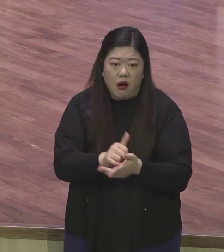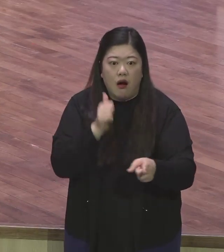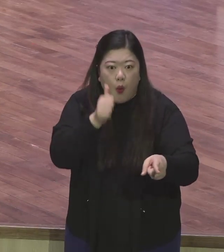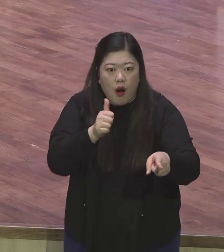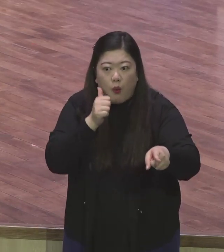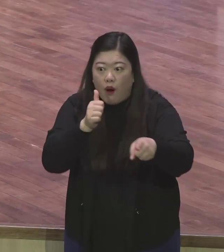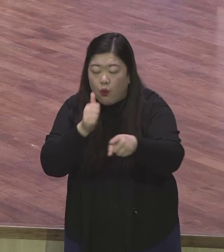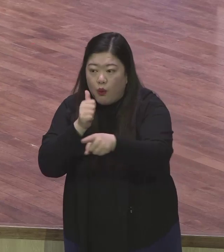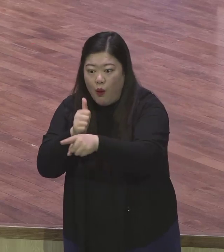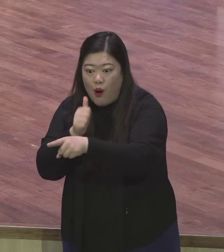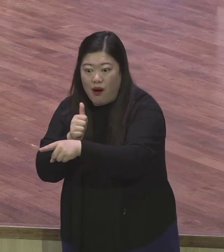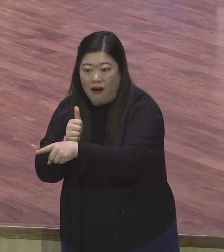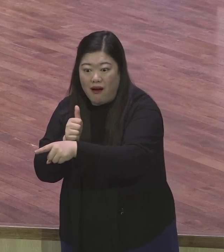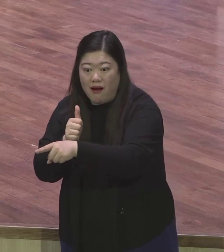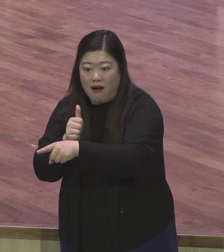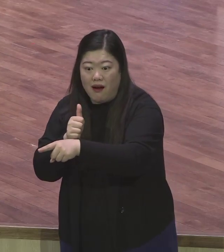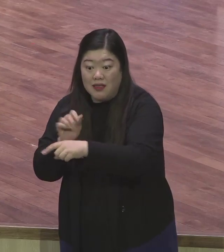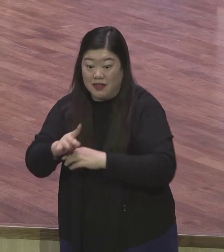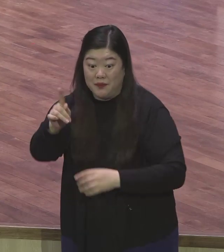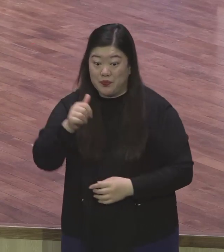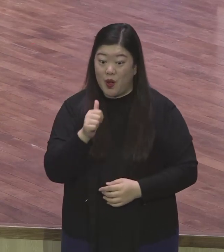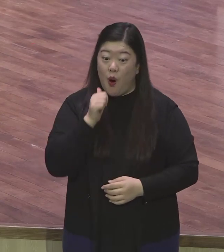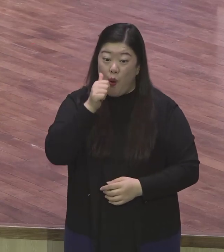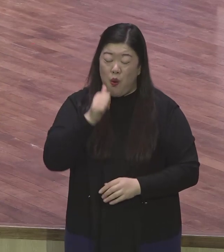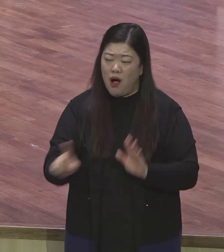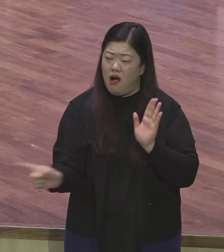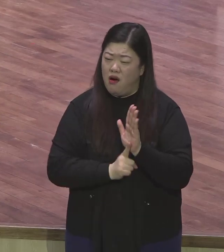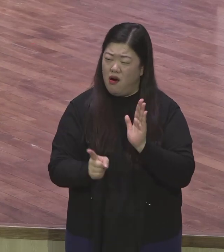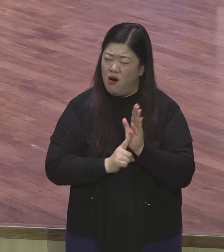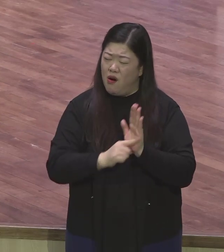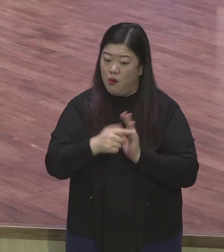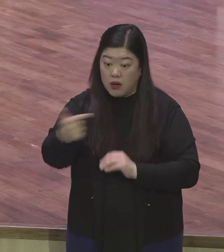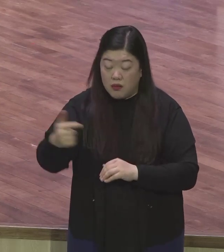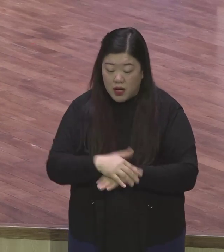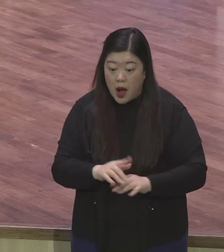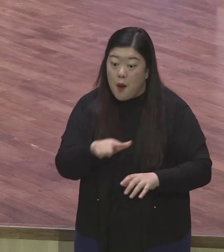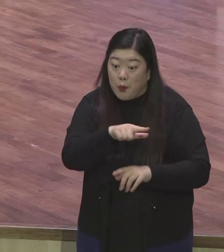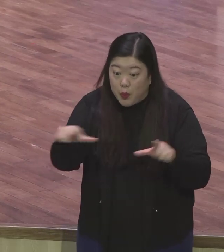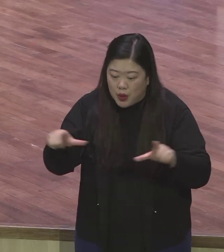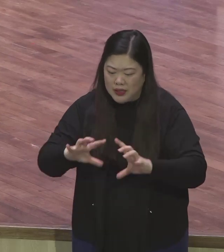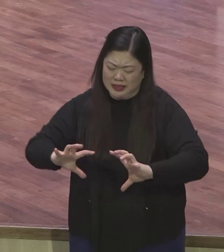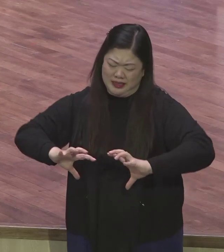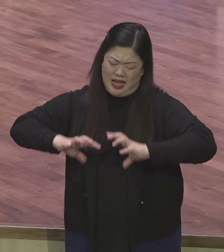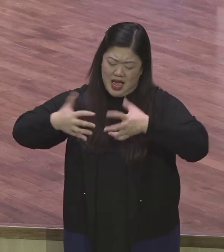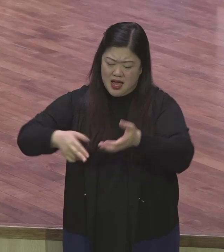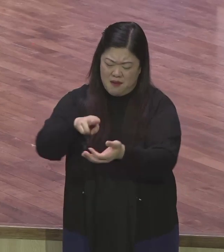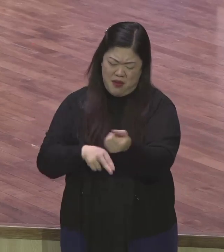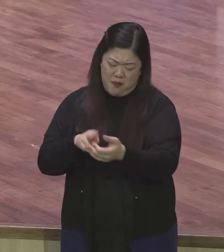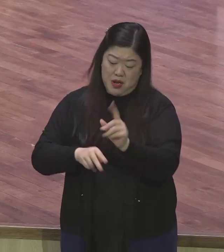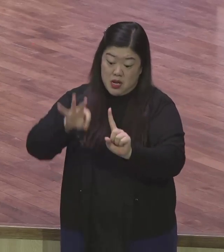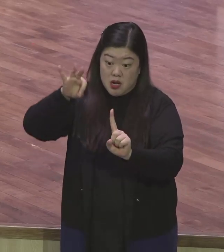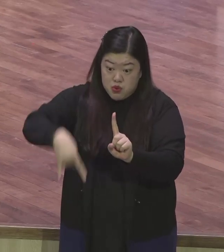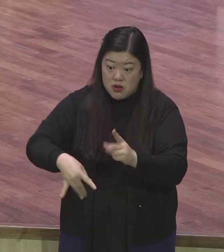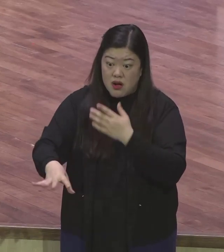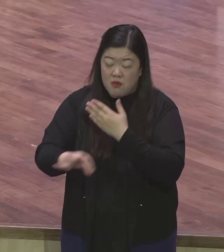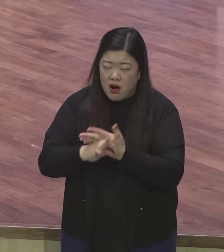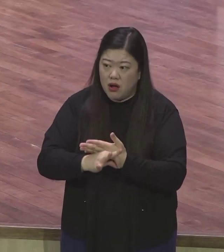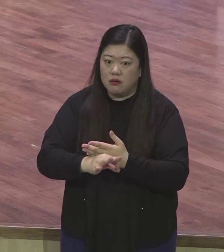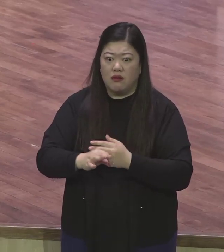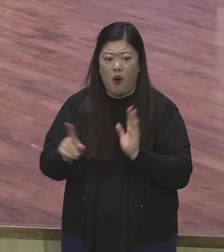코카콜라요 엄청 광고합니다 어디 가면 해외가 코카콜라 그냥 간판 붙대서 없는 데가